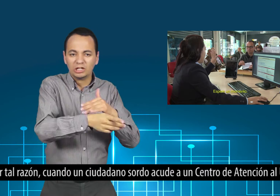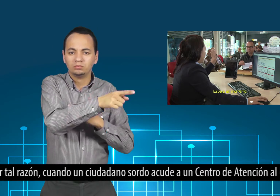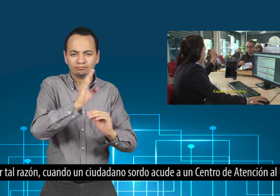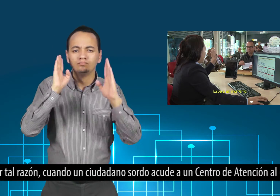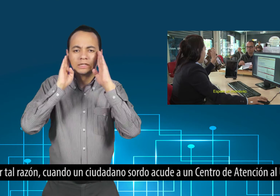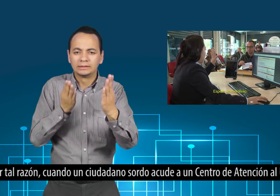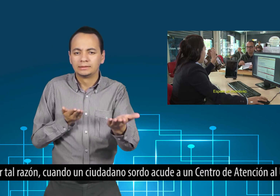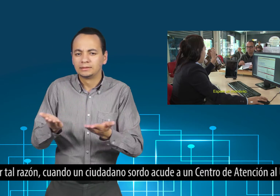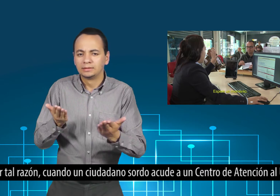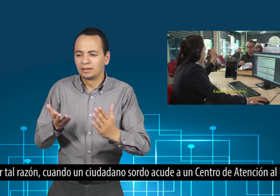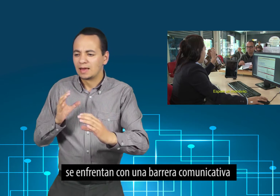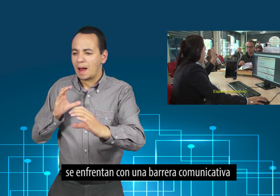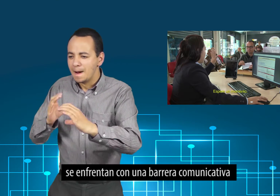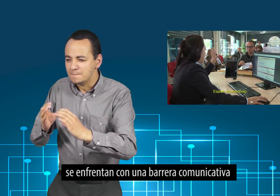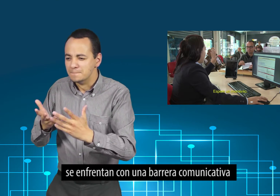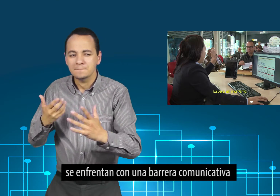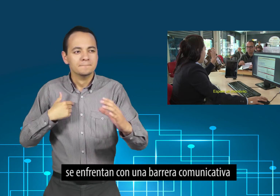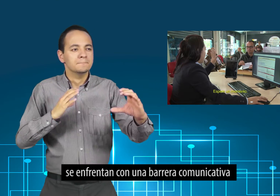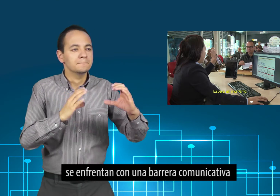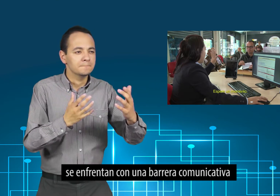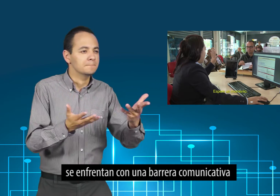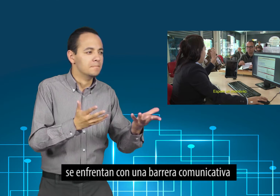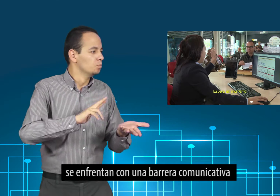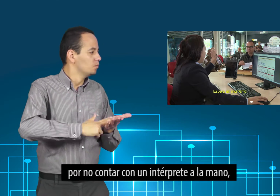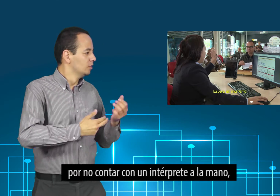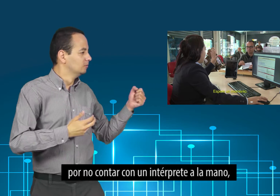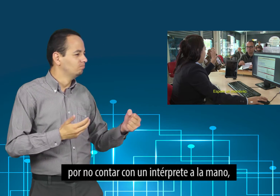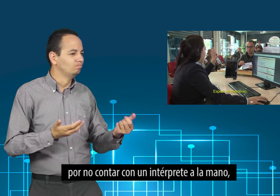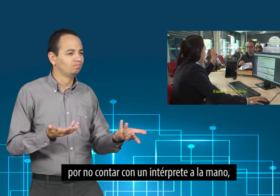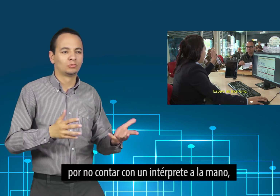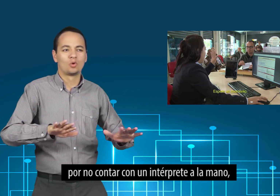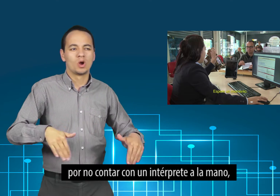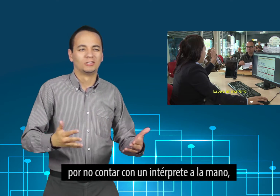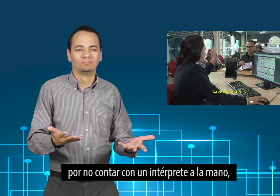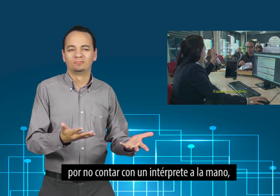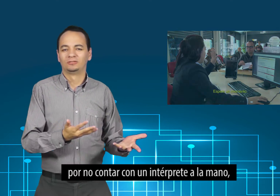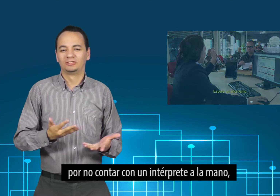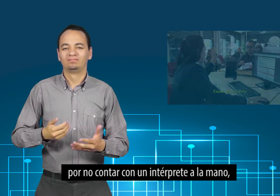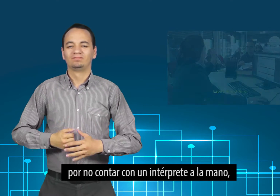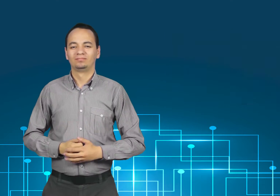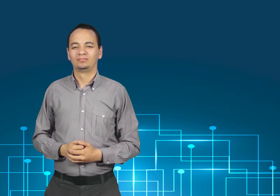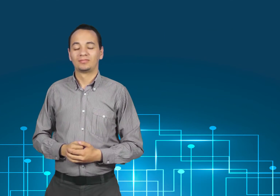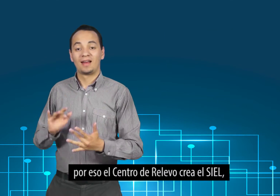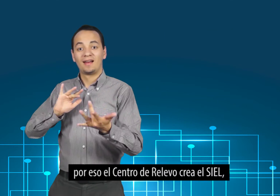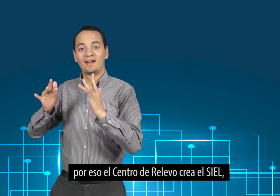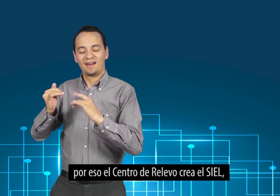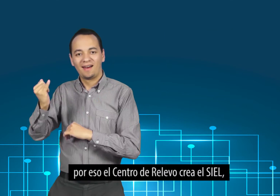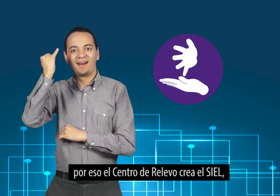acude a un centro de atención al usuario, se enfrentan con una barrera comunicativa por no contar con un intérprete a la mano. Por eso, el centro